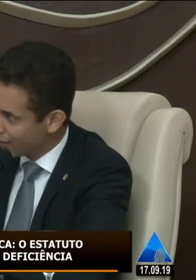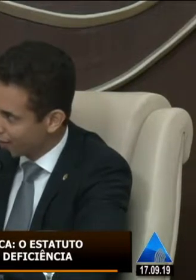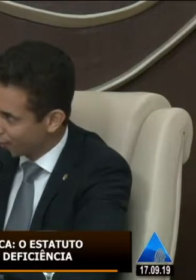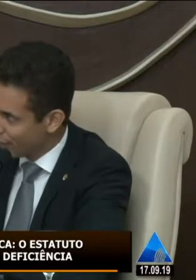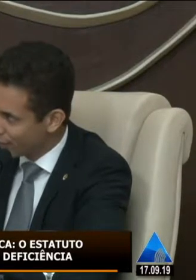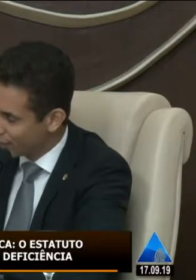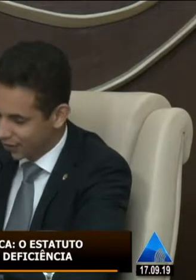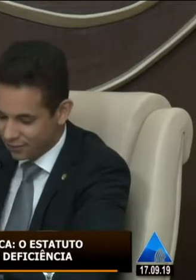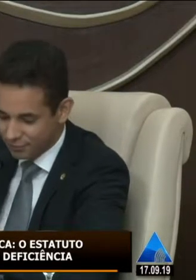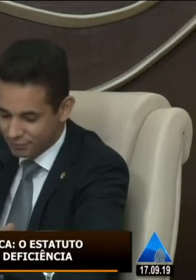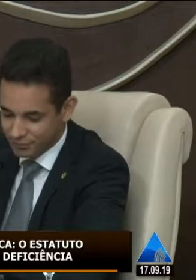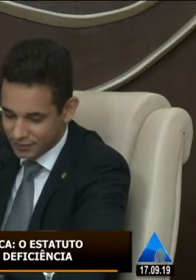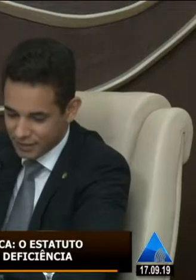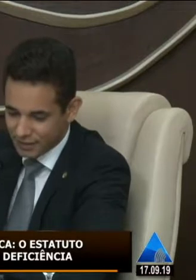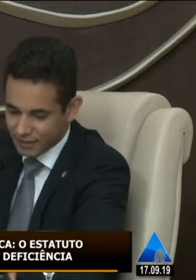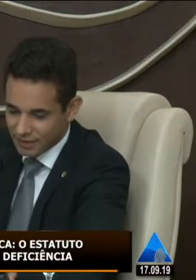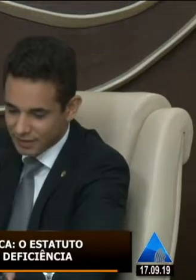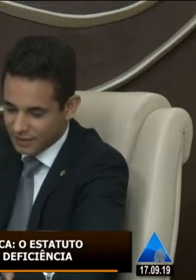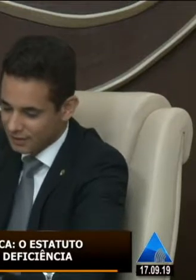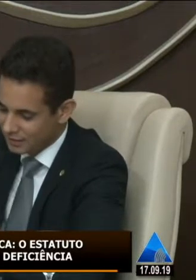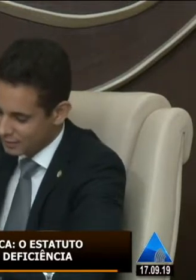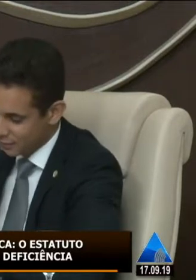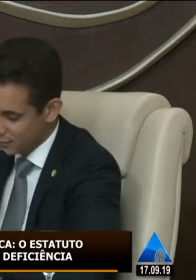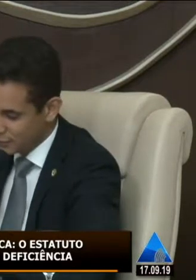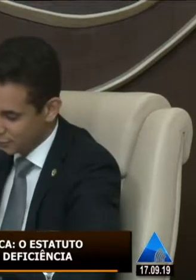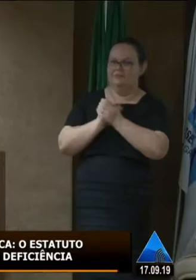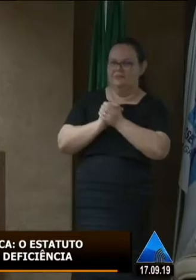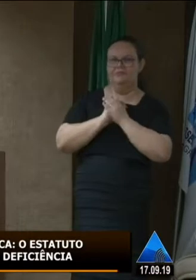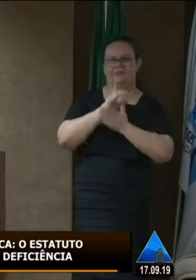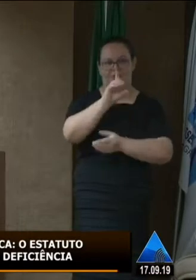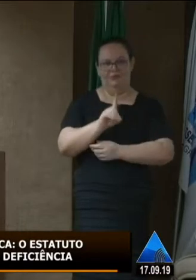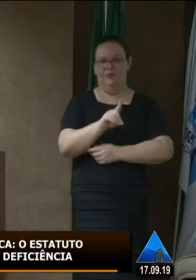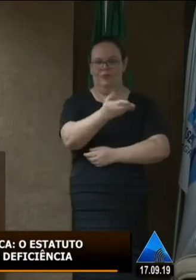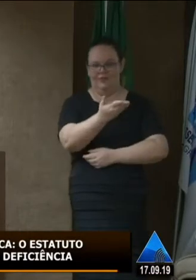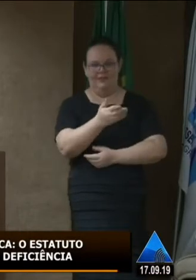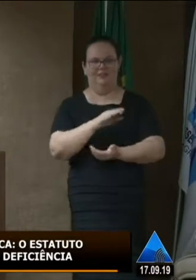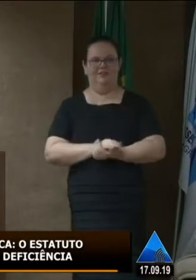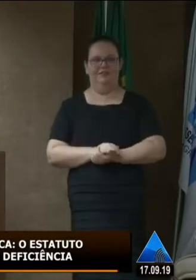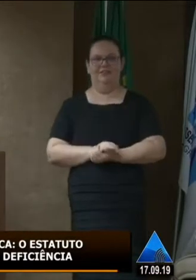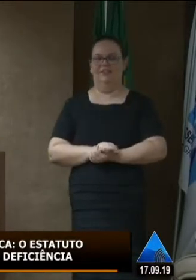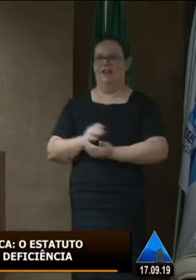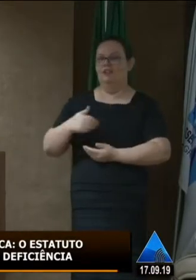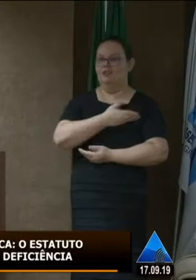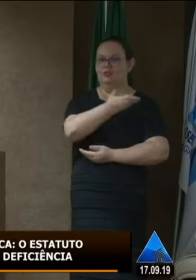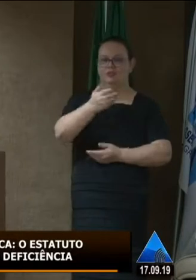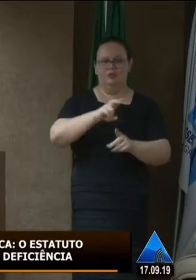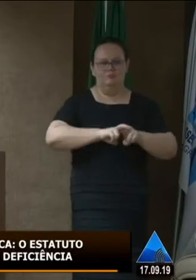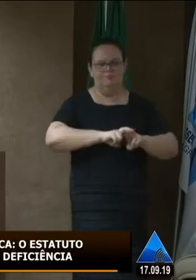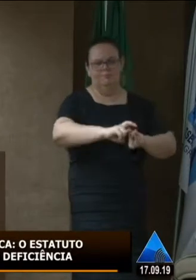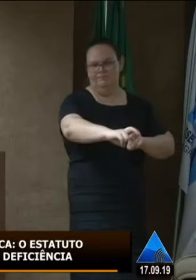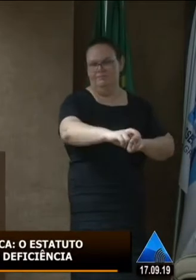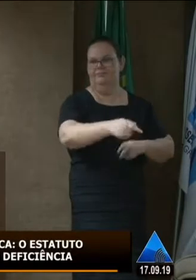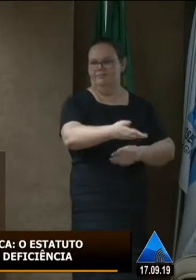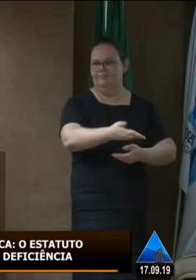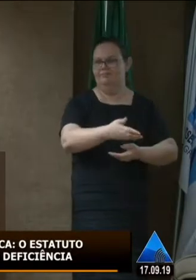tem a palavra querida boa tarde cumprimento do deputado Alisson e todos os demais integrantes da